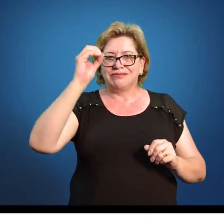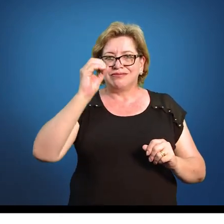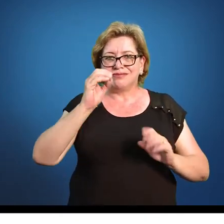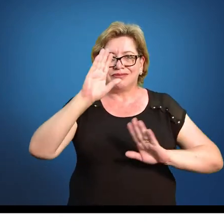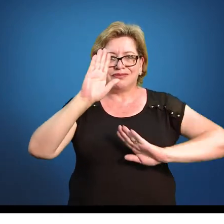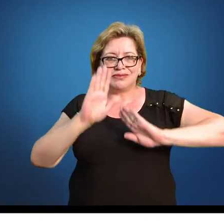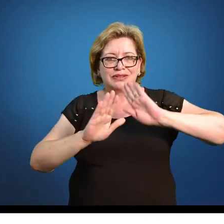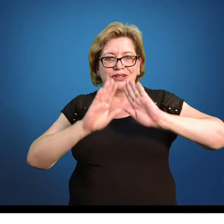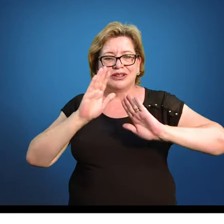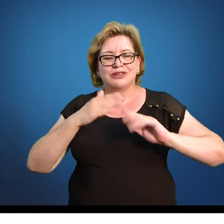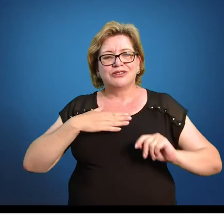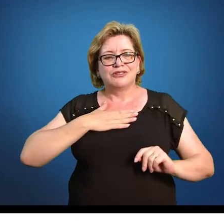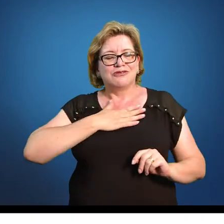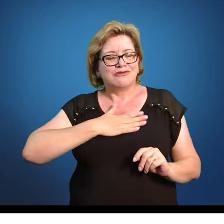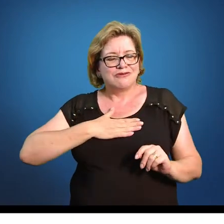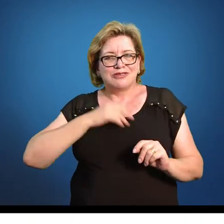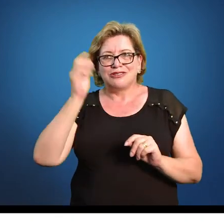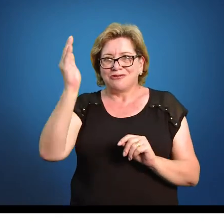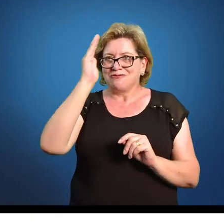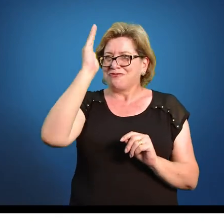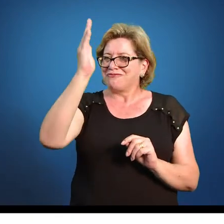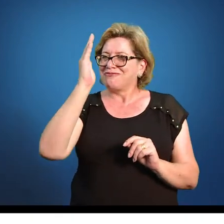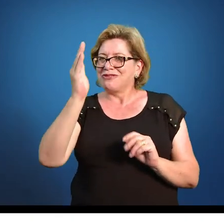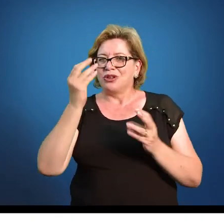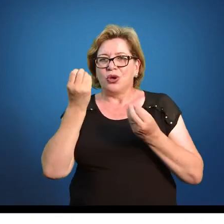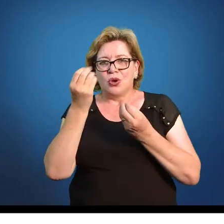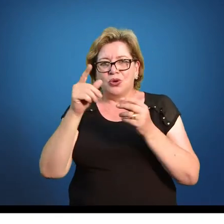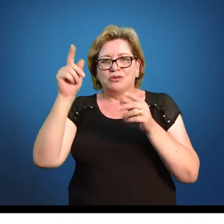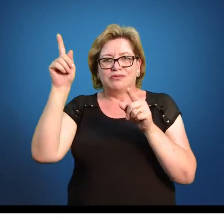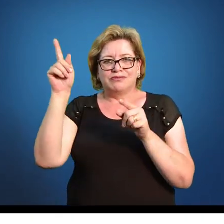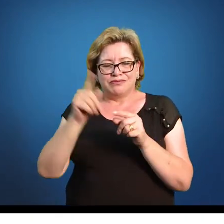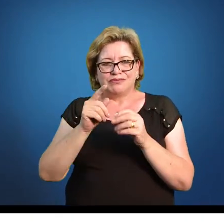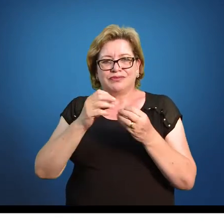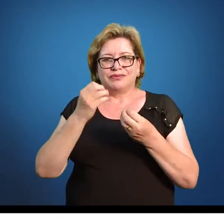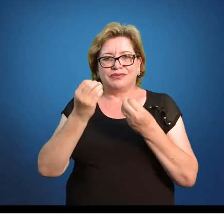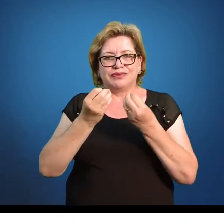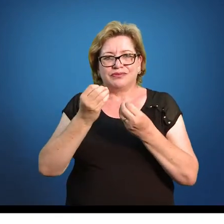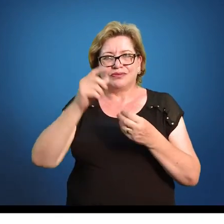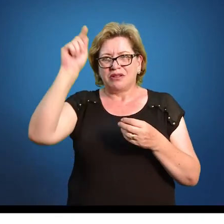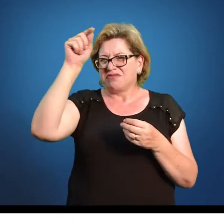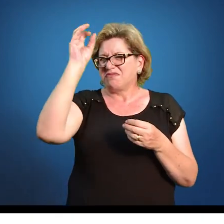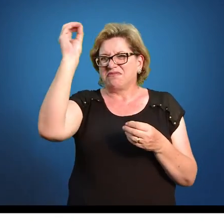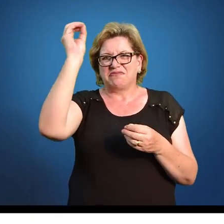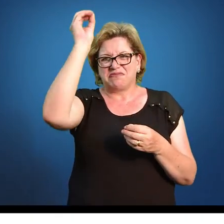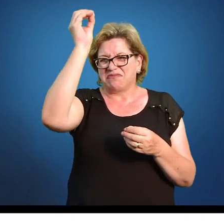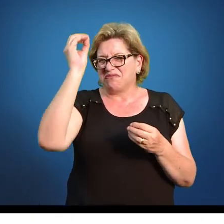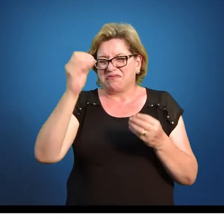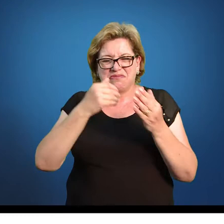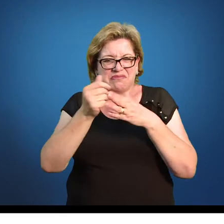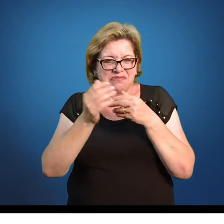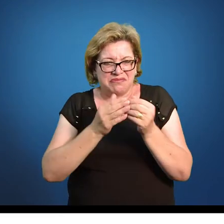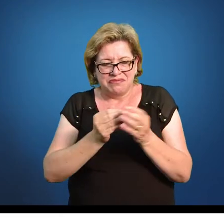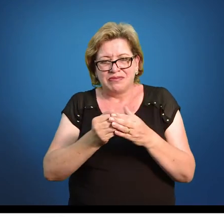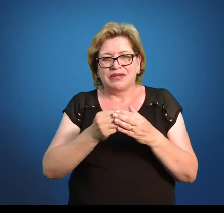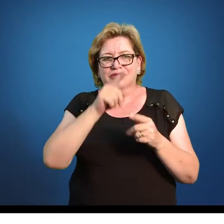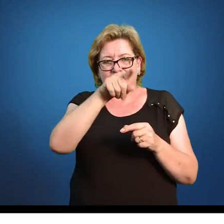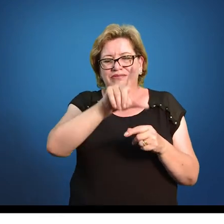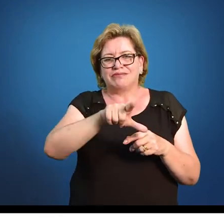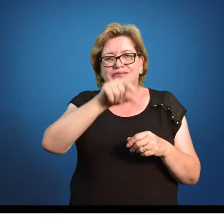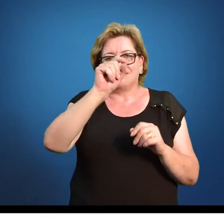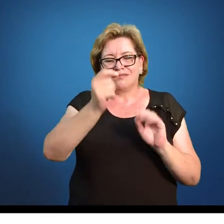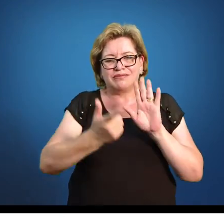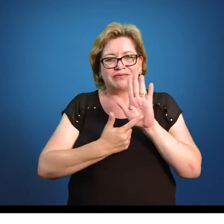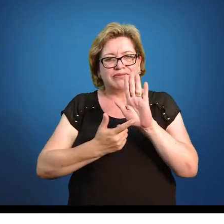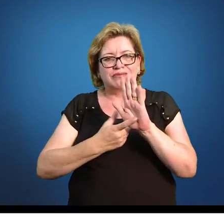Alguns gostam de colocar a porcentagem aqui do lado. Outros preferem simplificar, colocar o símbolo aqui em cima. Também fica a critério de vocês. É uma questão de